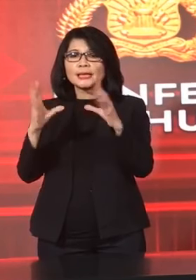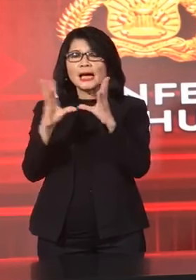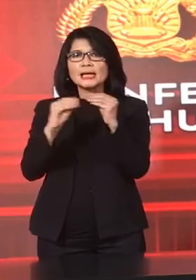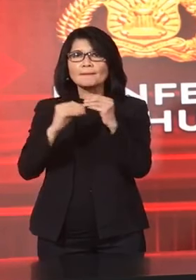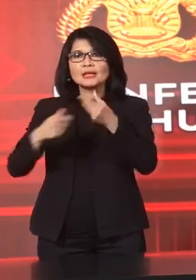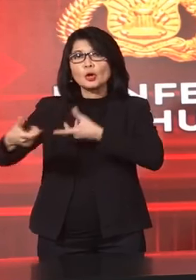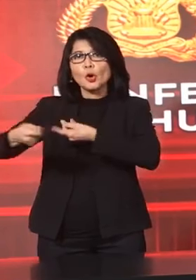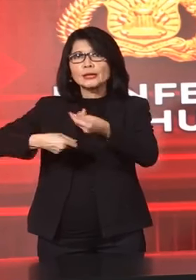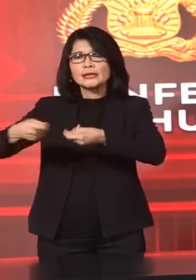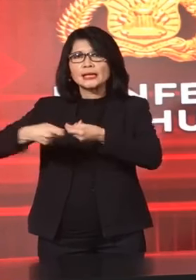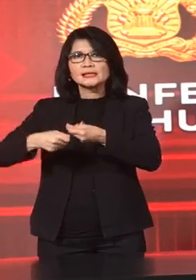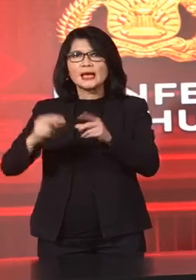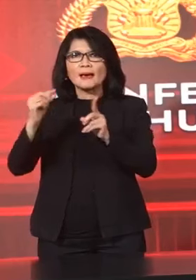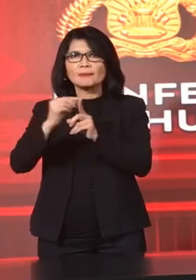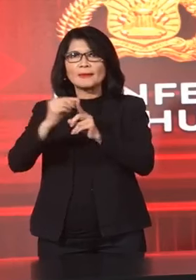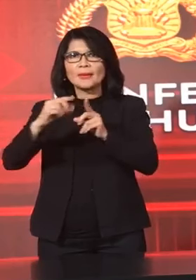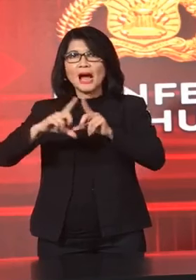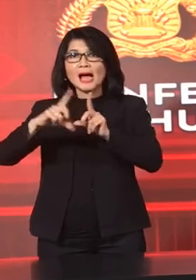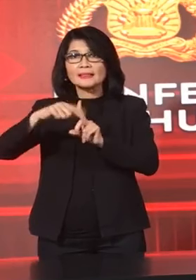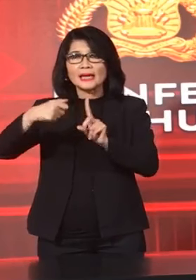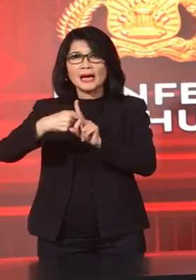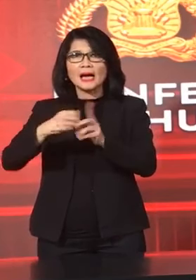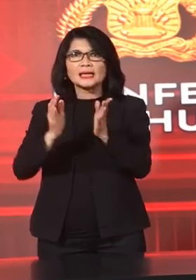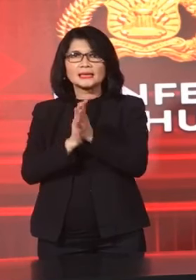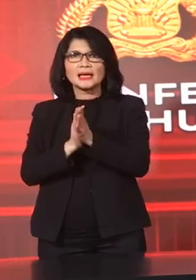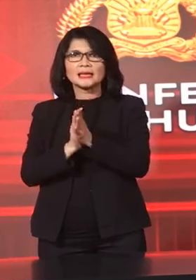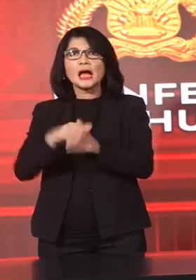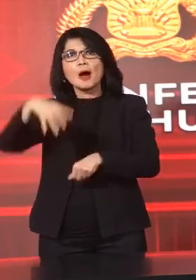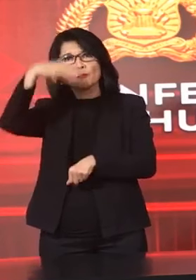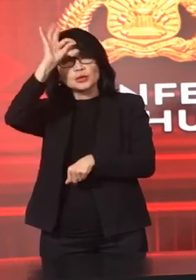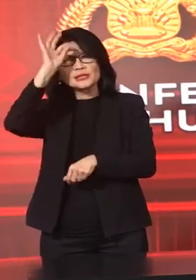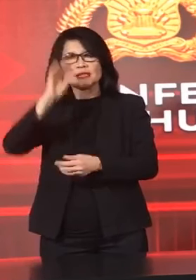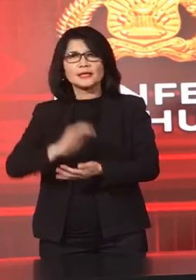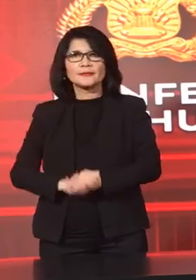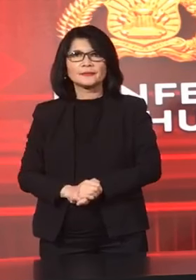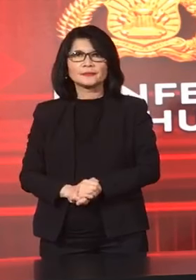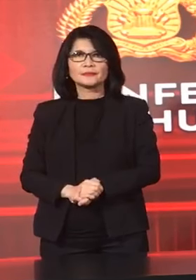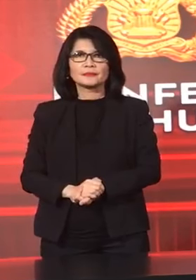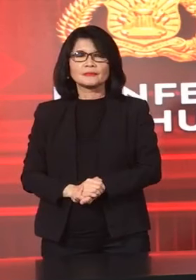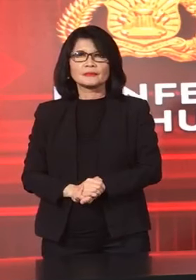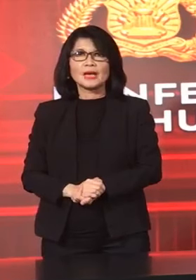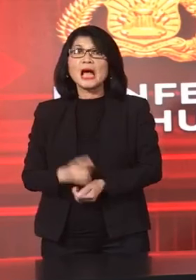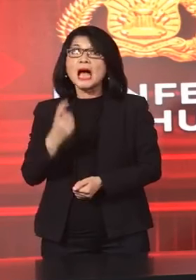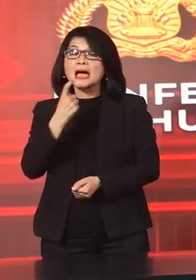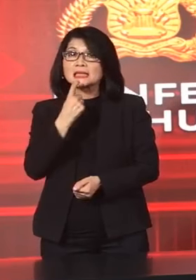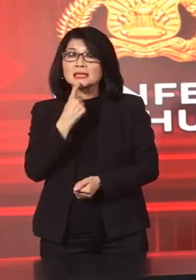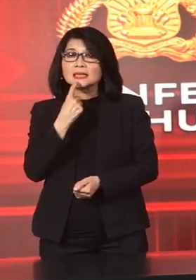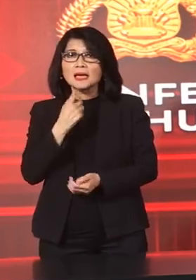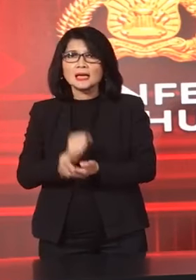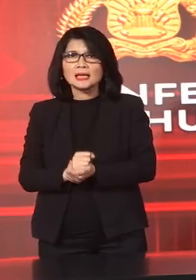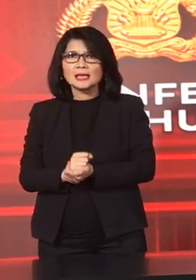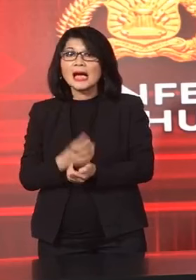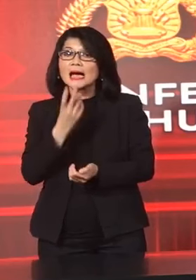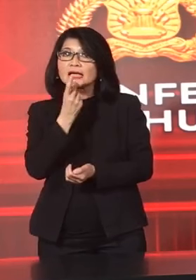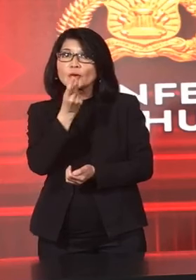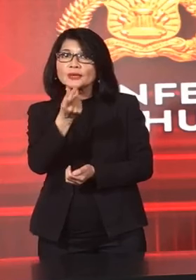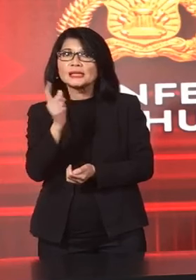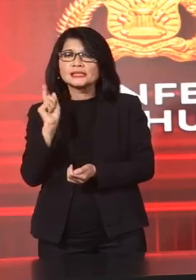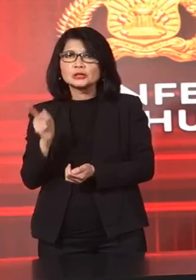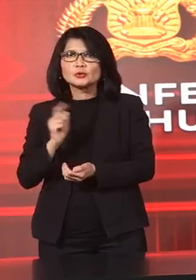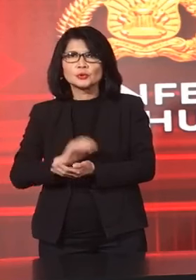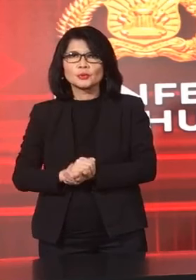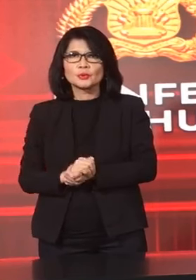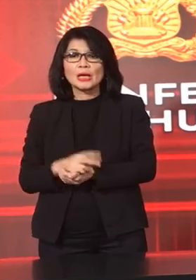Antara BPATK Dengan pihak Polri Ya Nah terkait dengan Rekomendasi itu